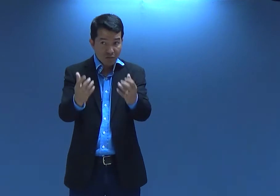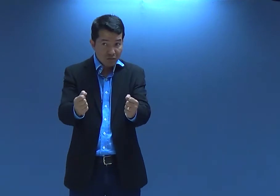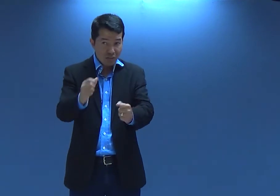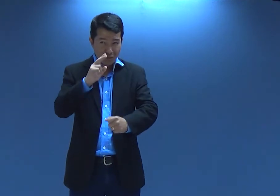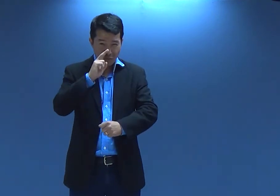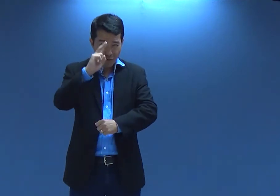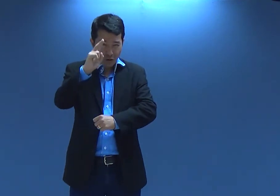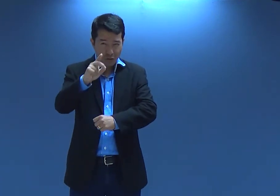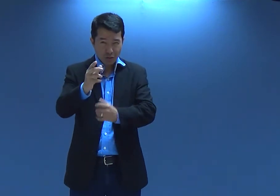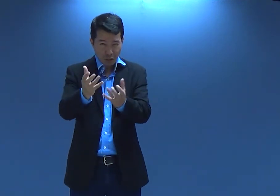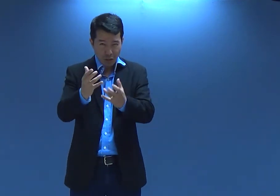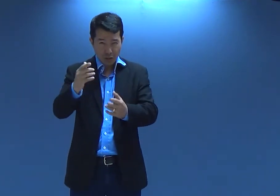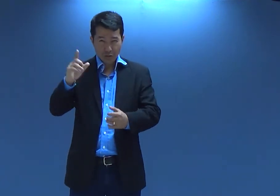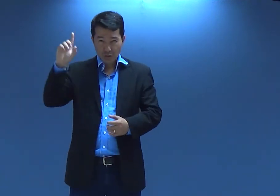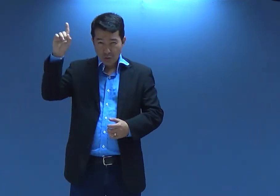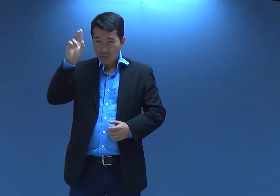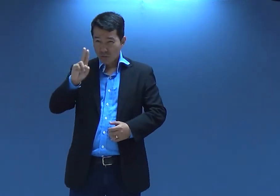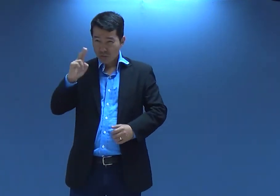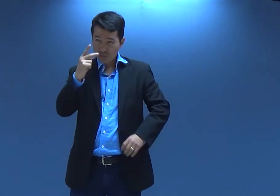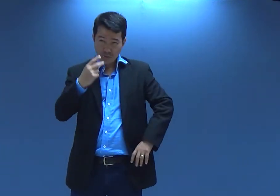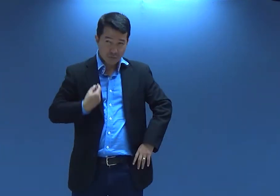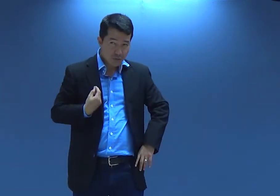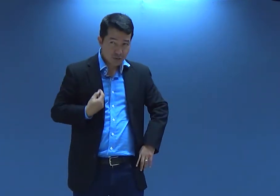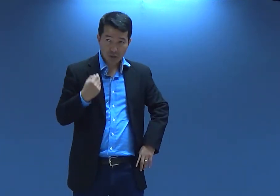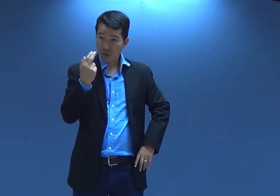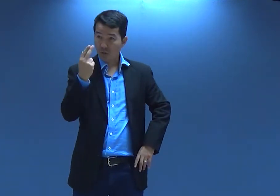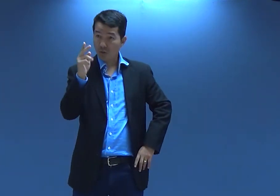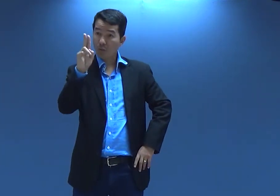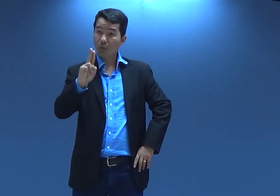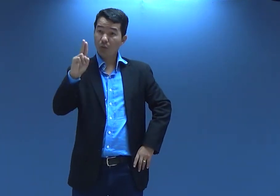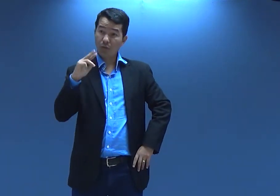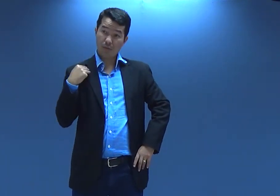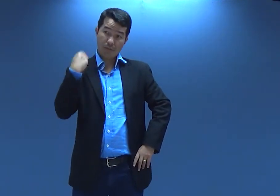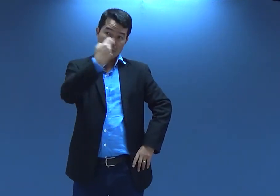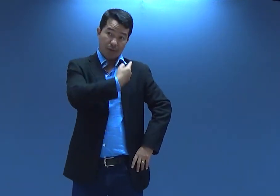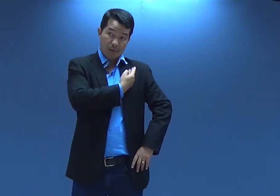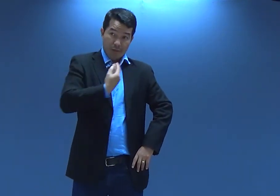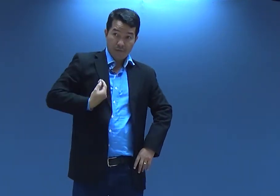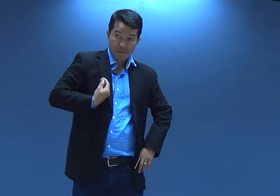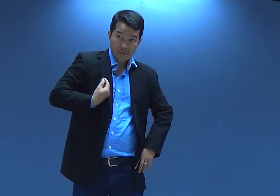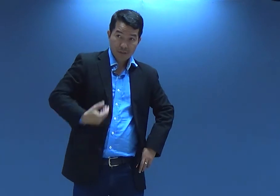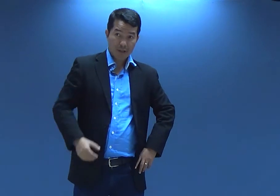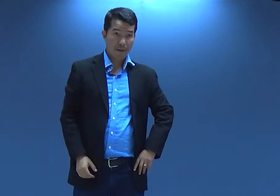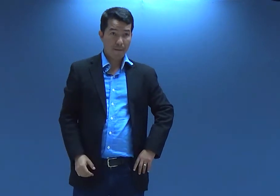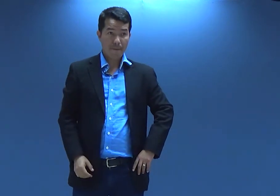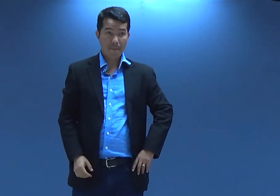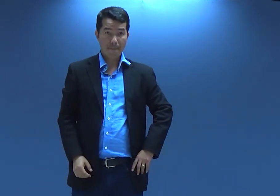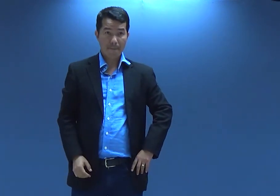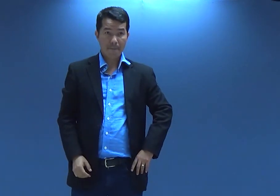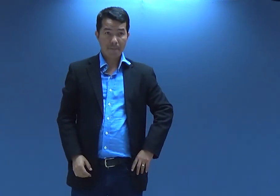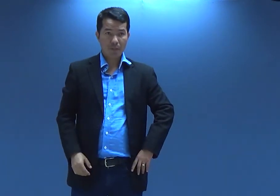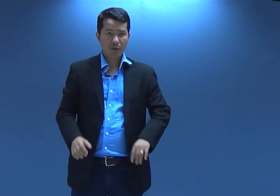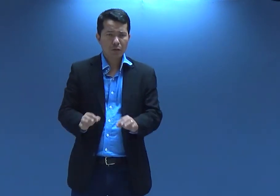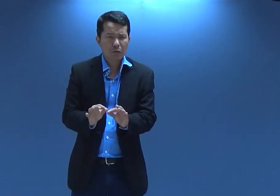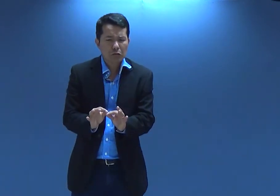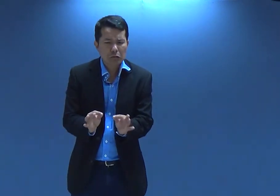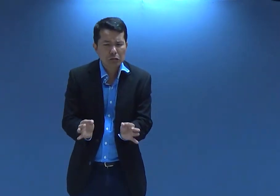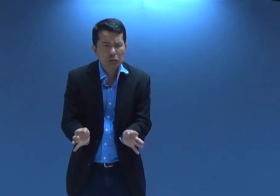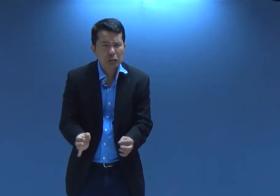e você aceita isso? você quer realmente que Deus use a sua vida igual usou a vida de Maria? uma